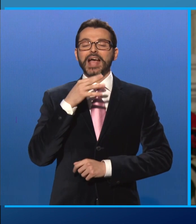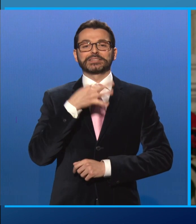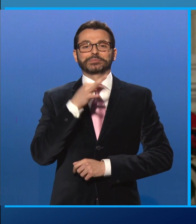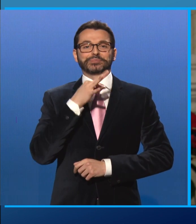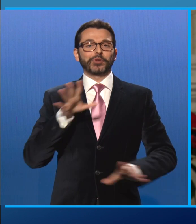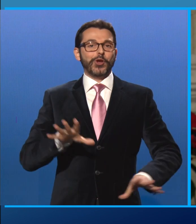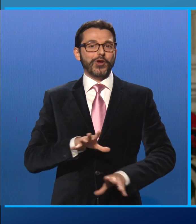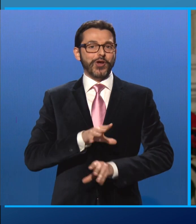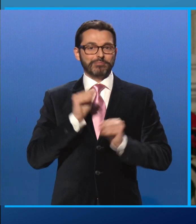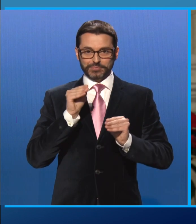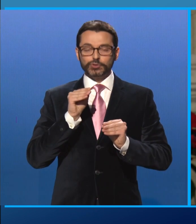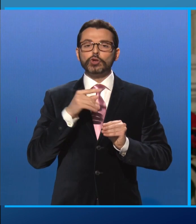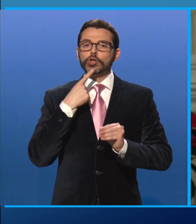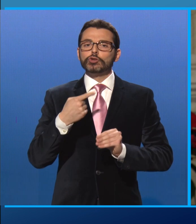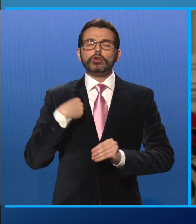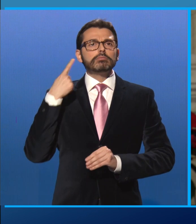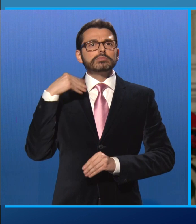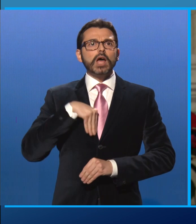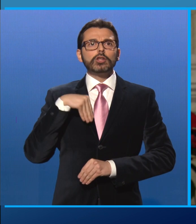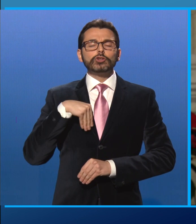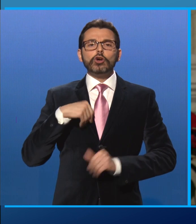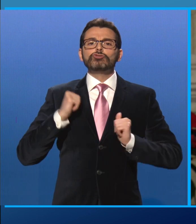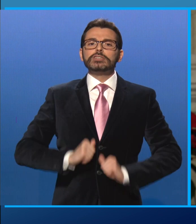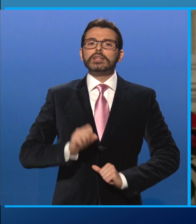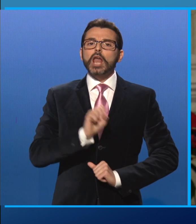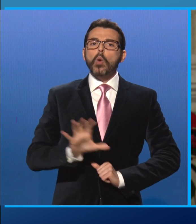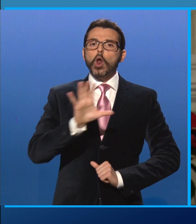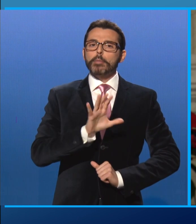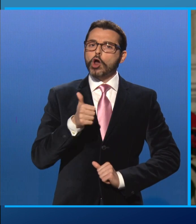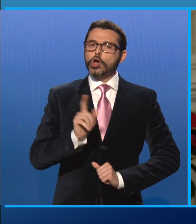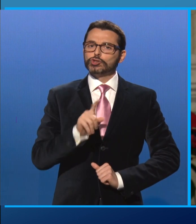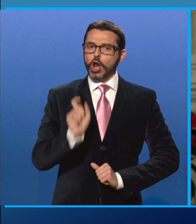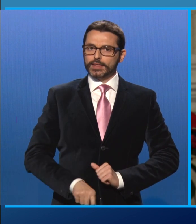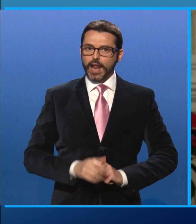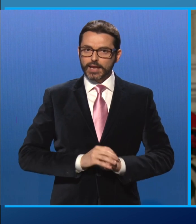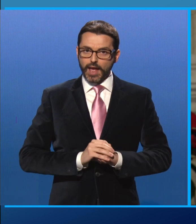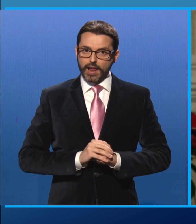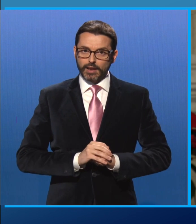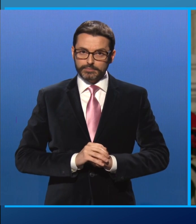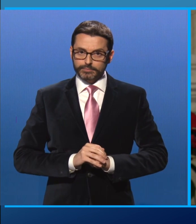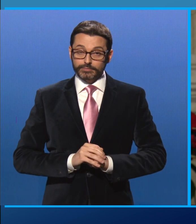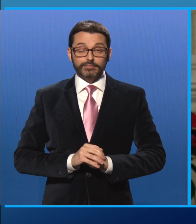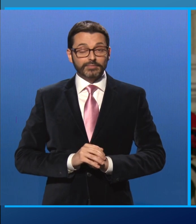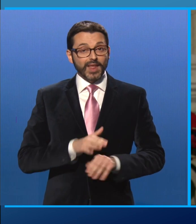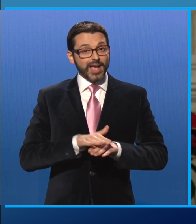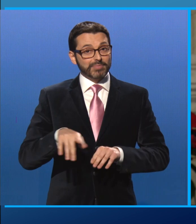dicendo di sentirsi cittadina europea oltre che italiana. Tante esperienze di giovani che